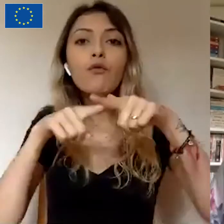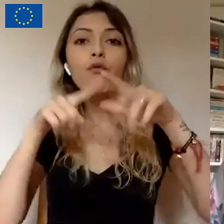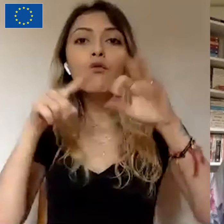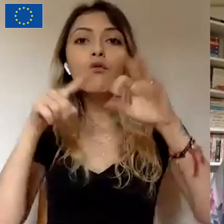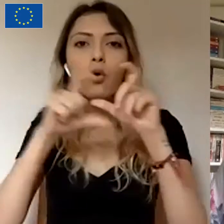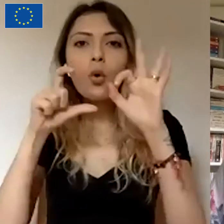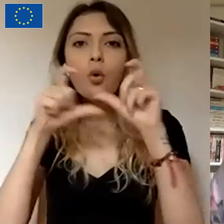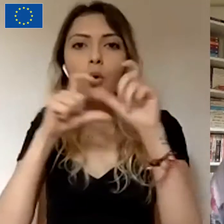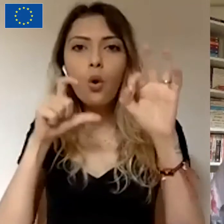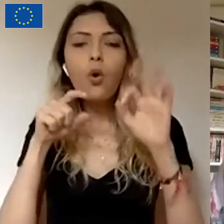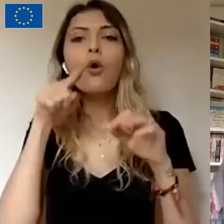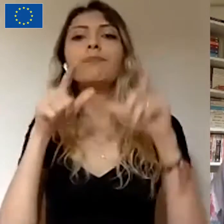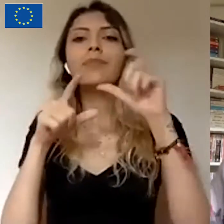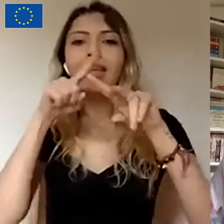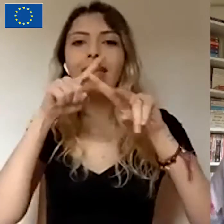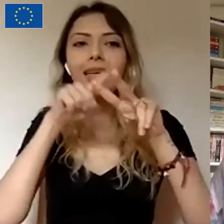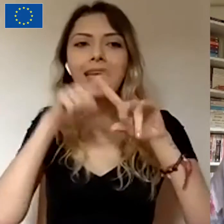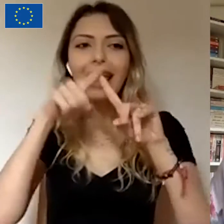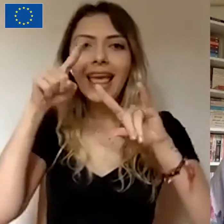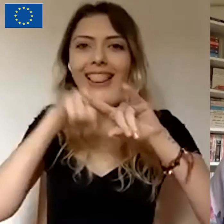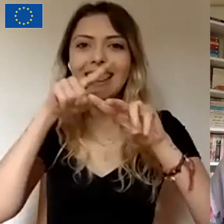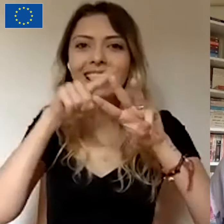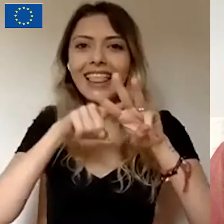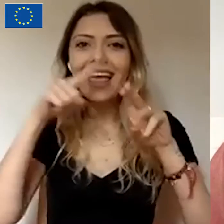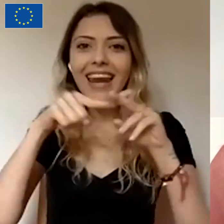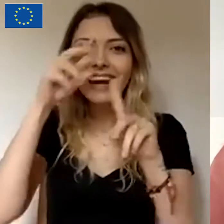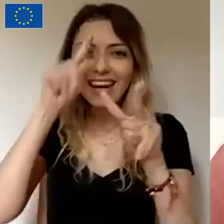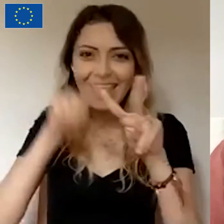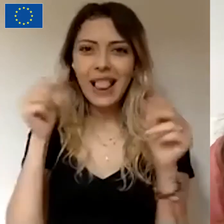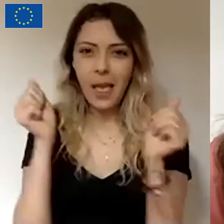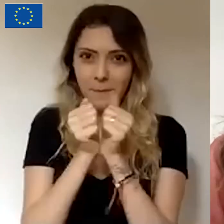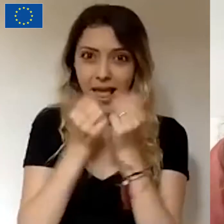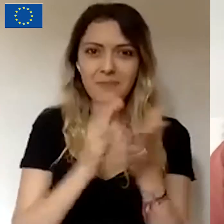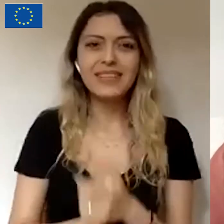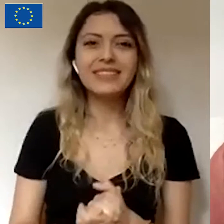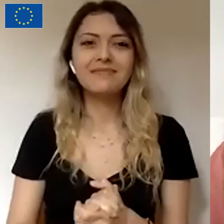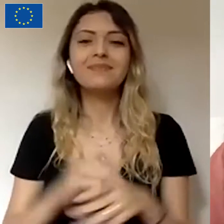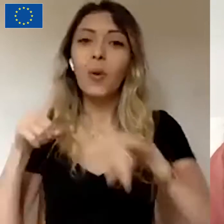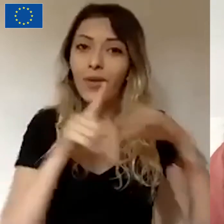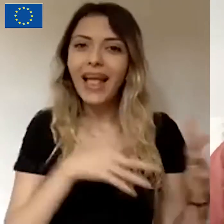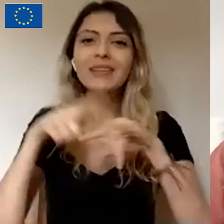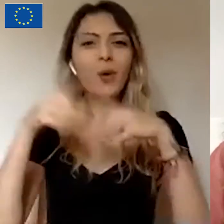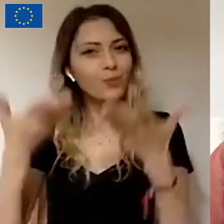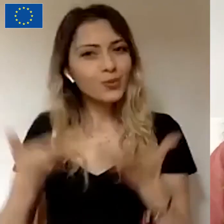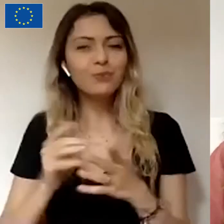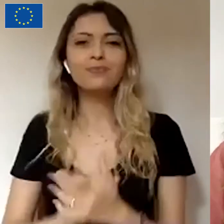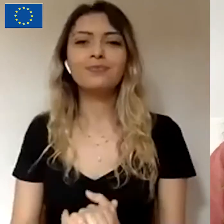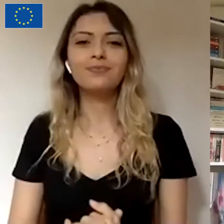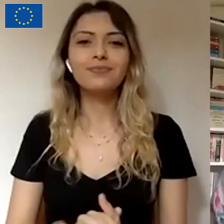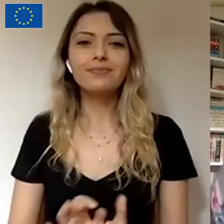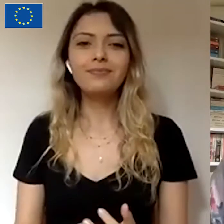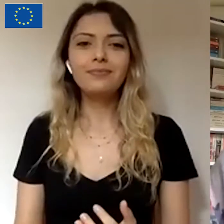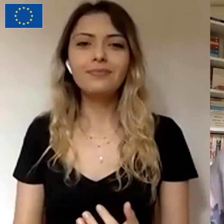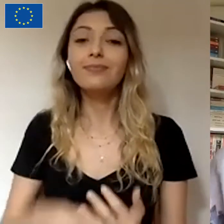Genel Koordinatörü Ketrin Dilmener. Ketrin yayınımıza hoş geldiniz. Hoş bulduk. Merhabalar Ezgi. Bugün yine